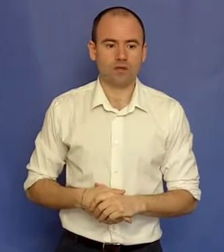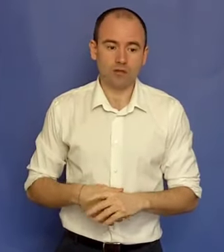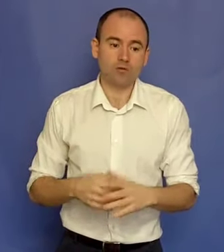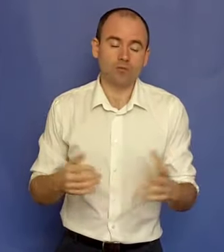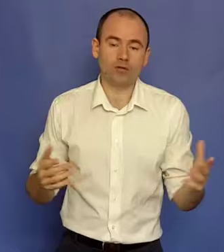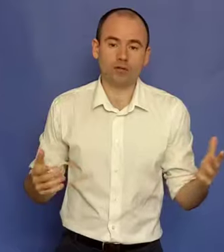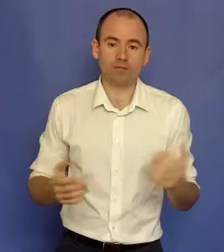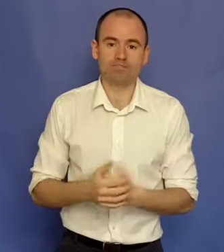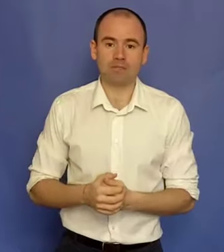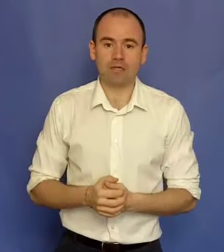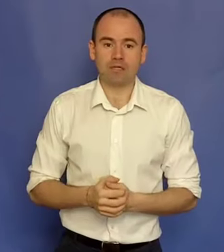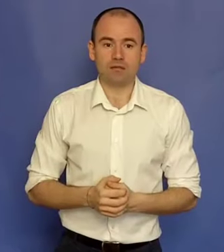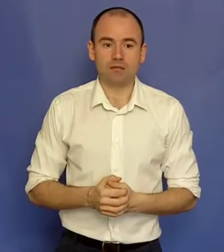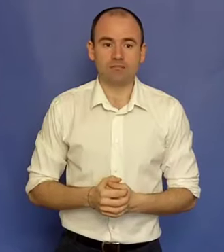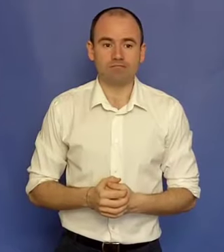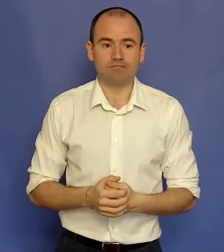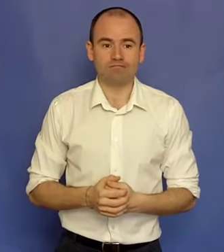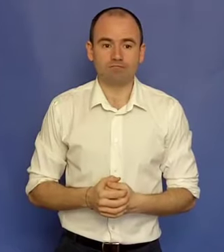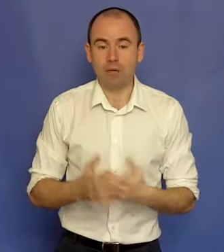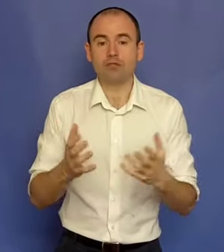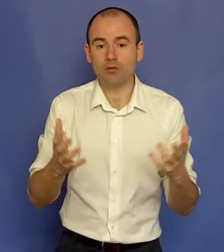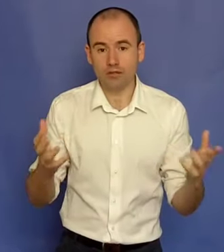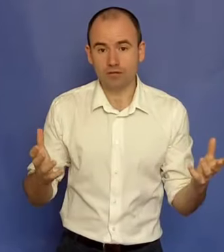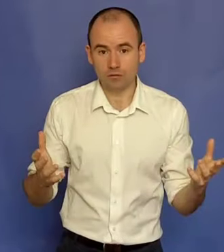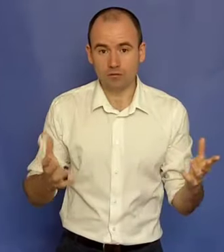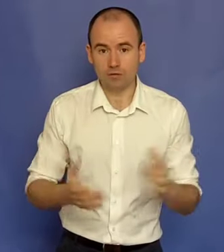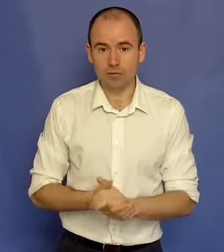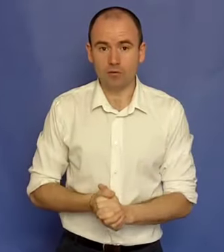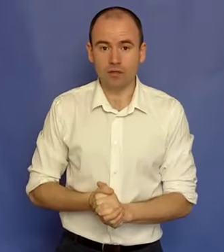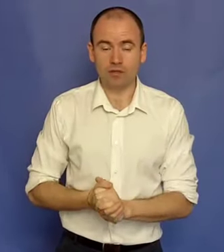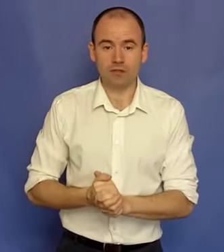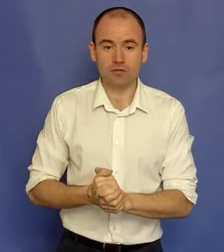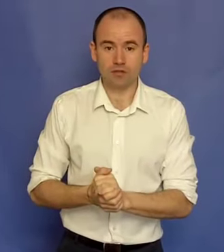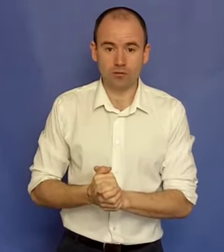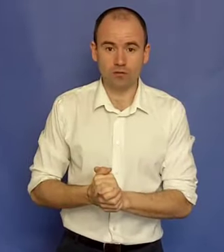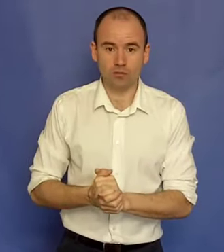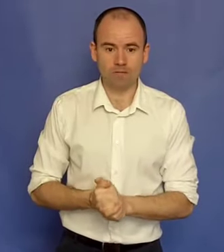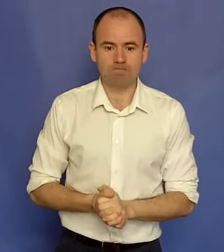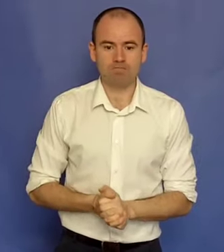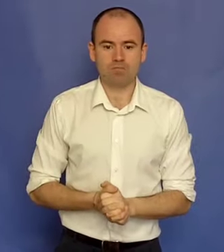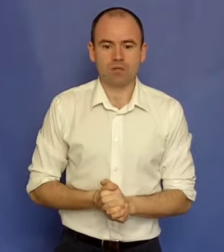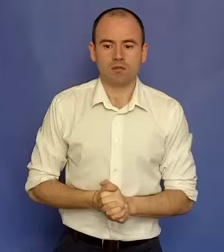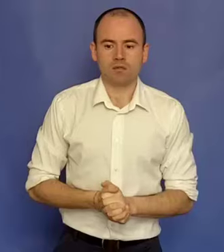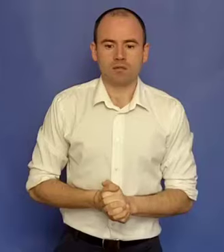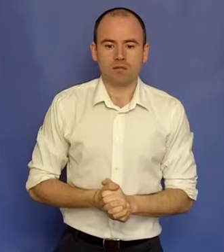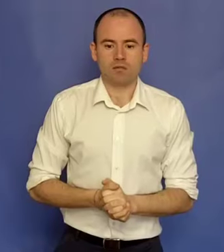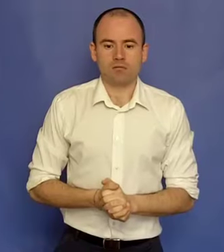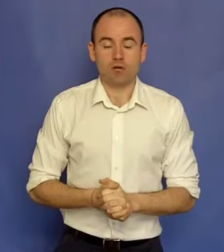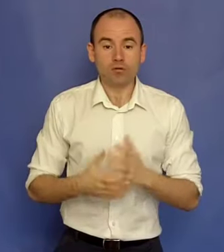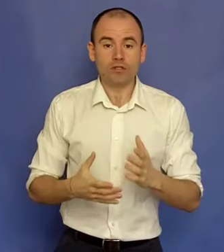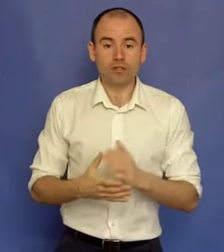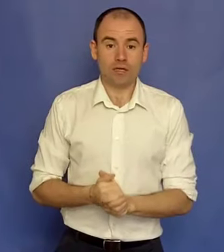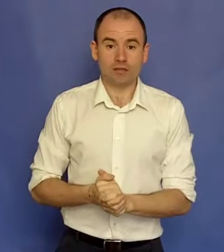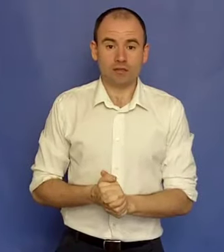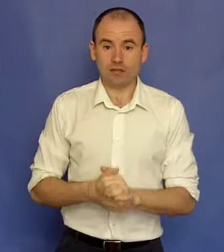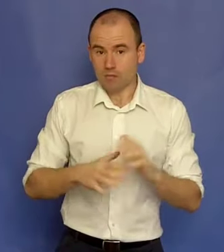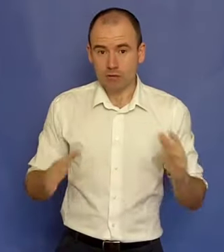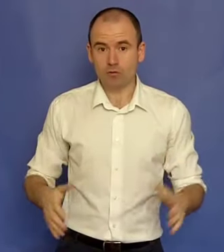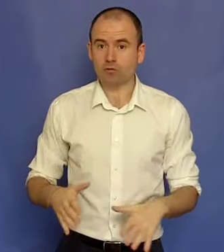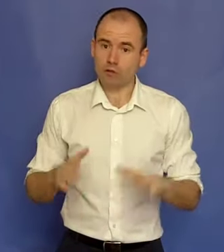Așa cum poate mi-am și dorit, nu? Că pe la urmă atragem ceea ce ne dorim. Luând decizia asta de a schimba totul, de